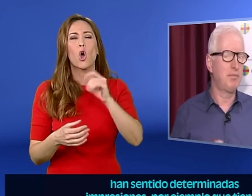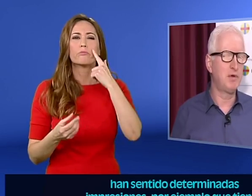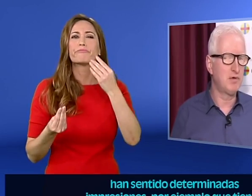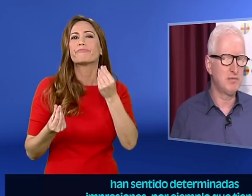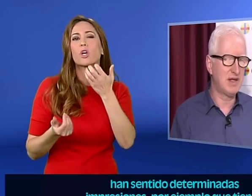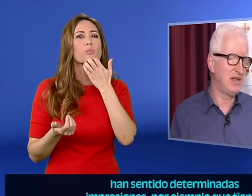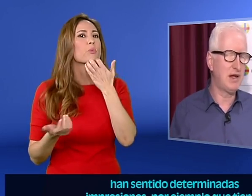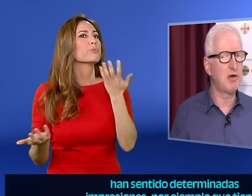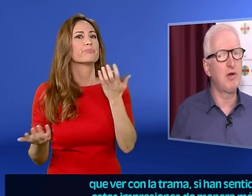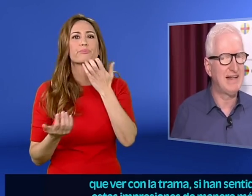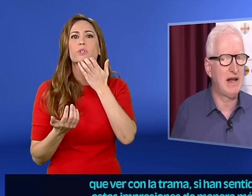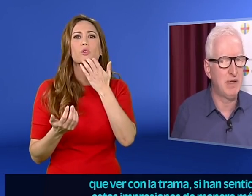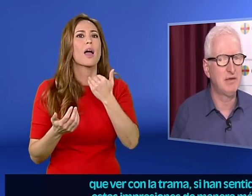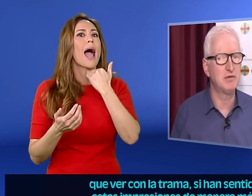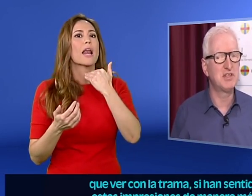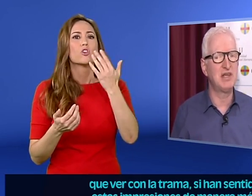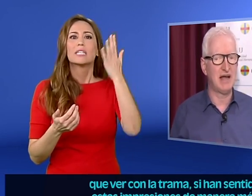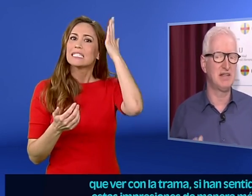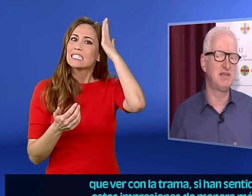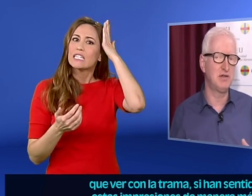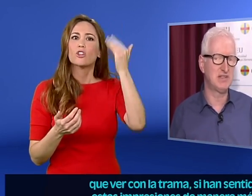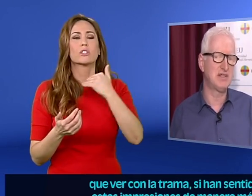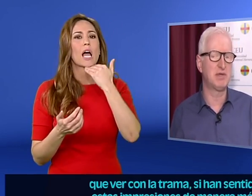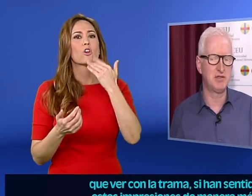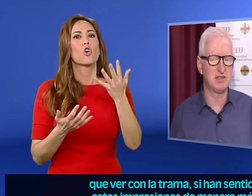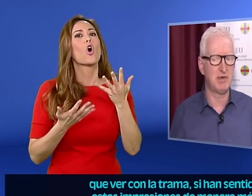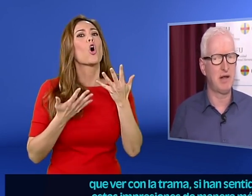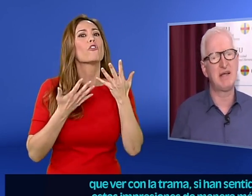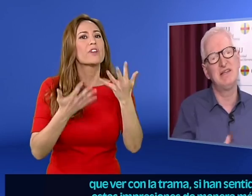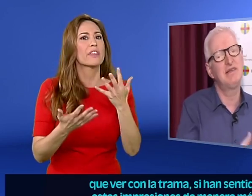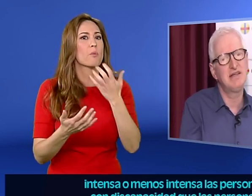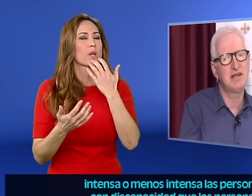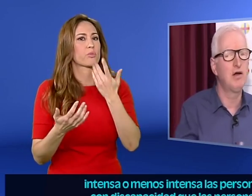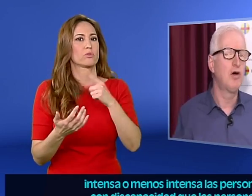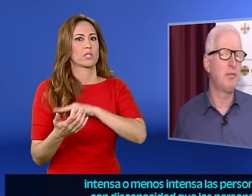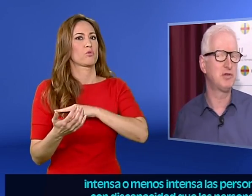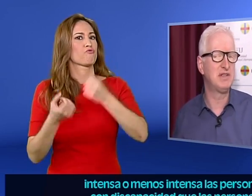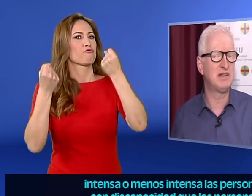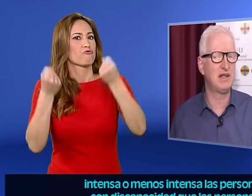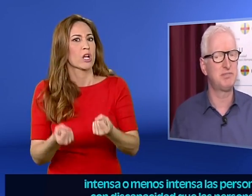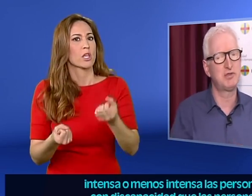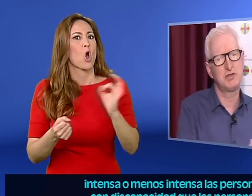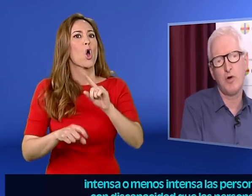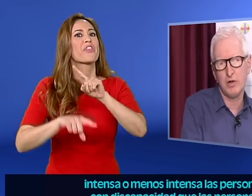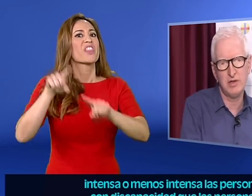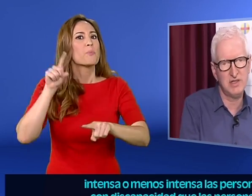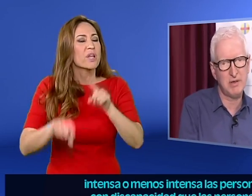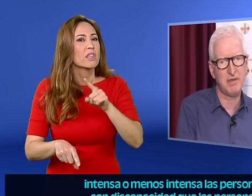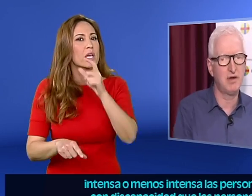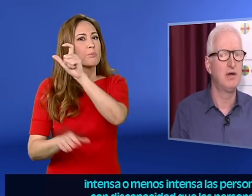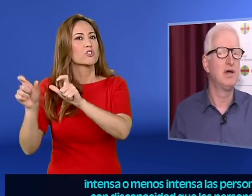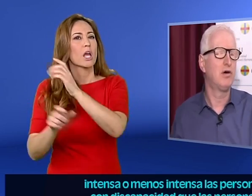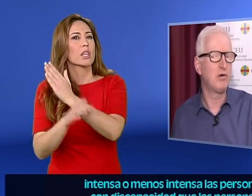por ejemplo, que tienen que ver con la trama. Si han sentido estas impresiones de manera más intensa o menos intensa las personas con